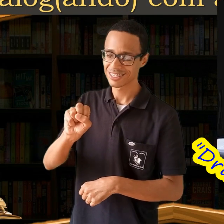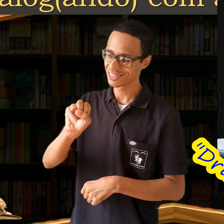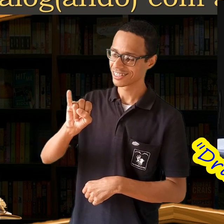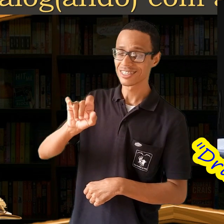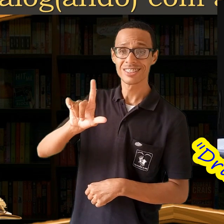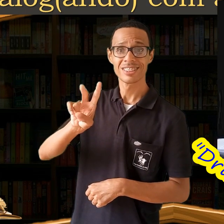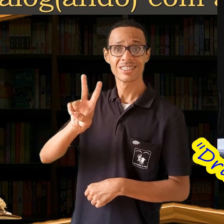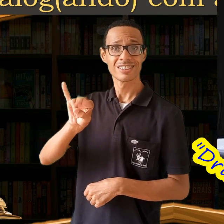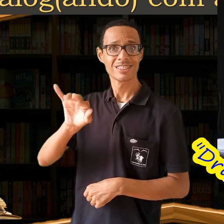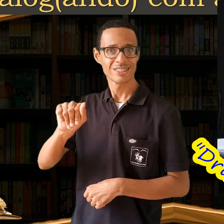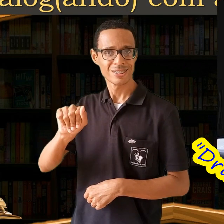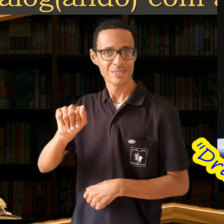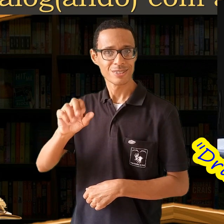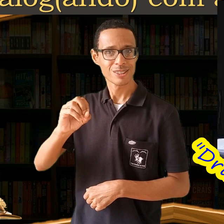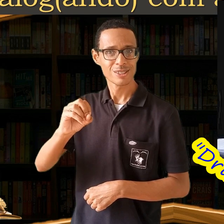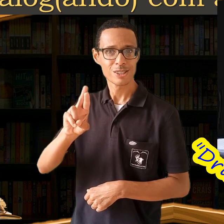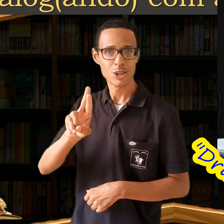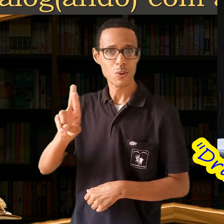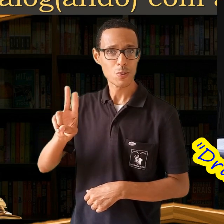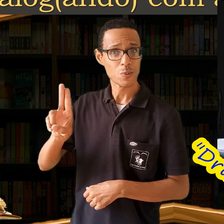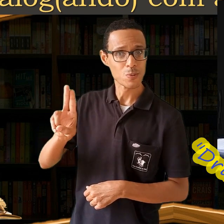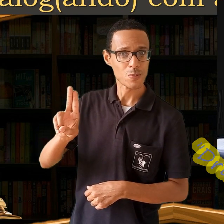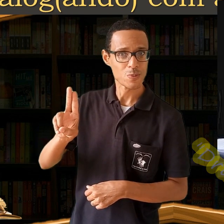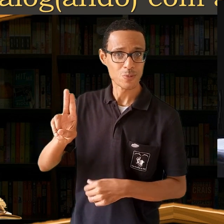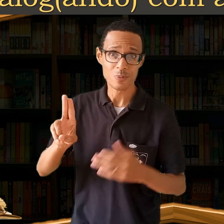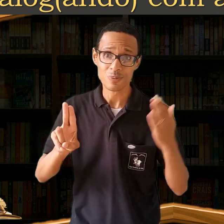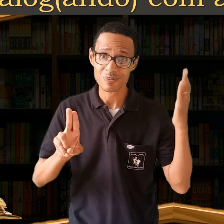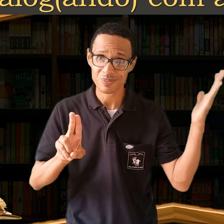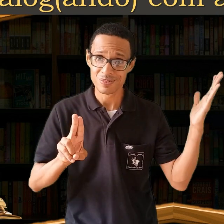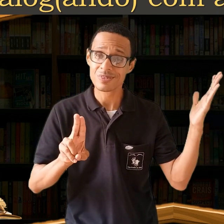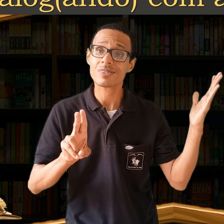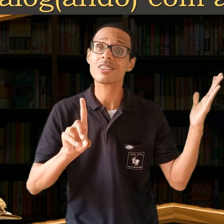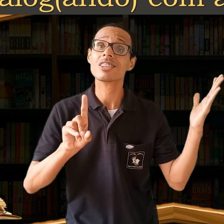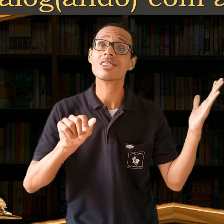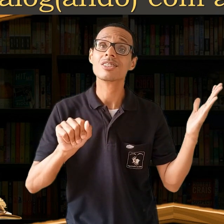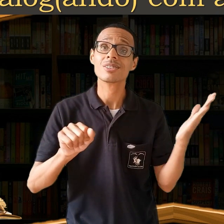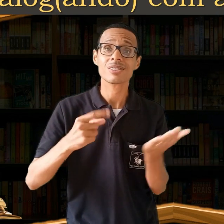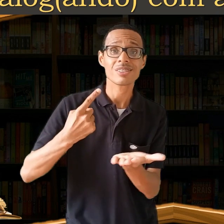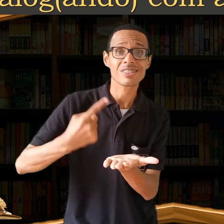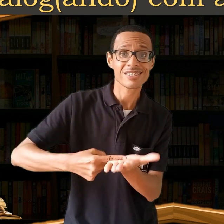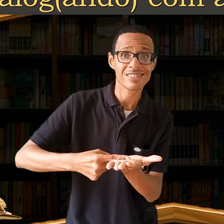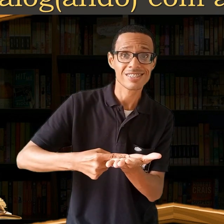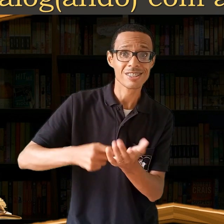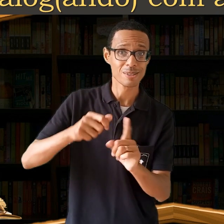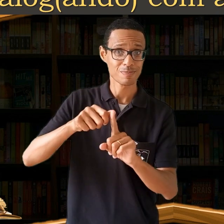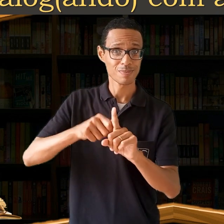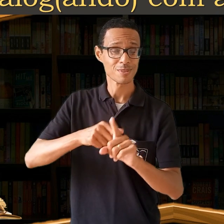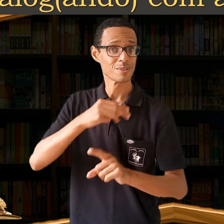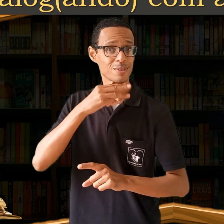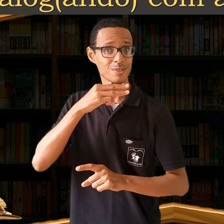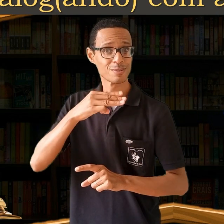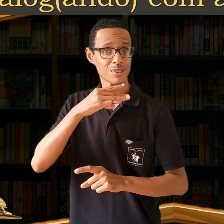Stero Ru. Esse Dialogando está marcado para o dia 17 de março, às